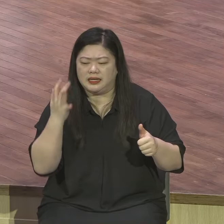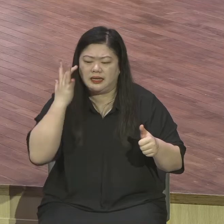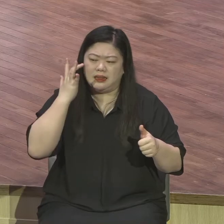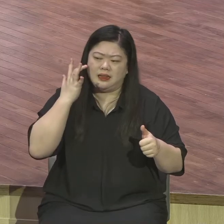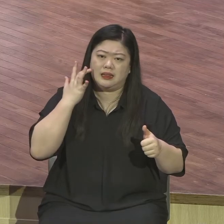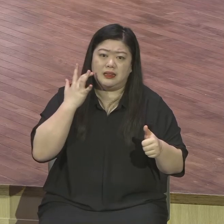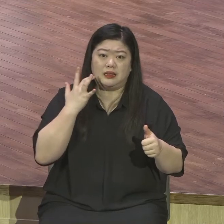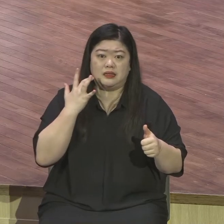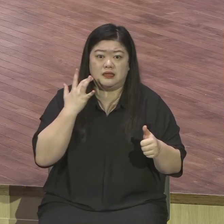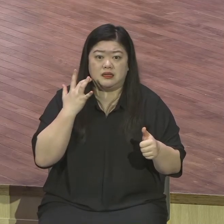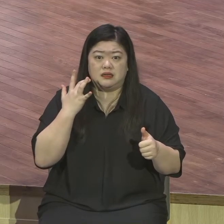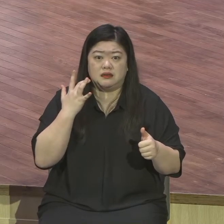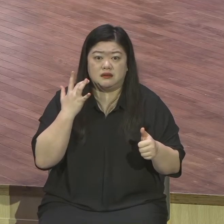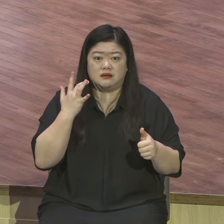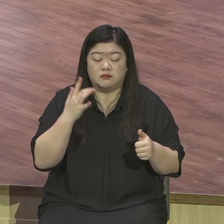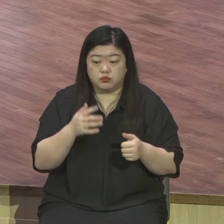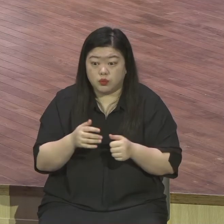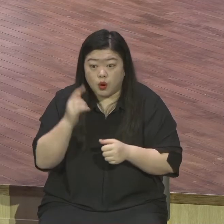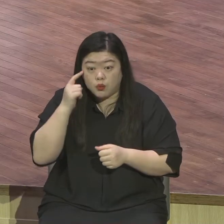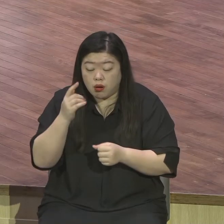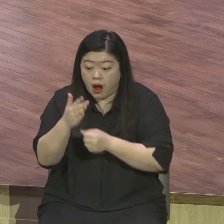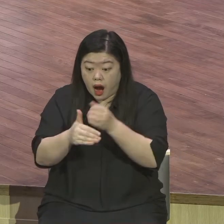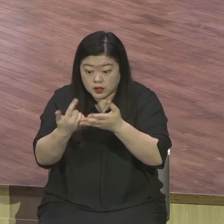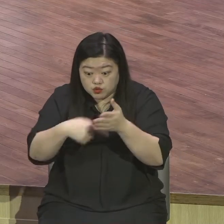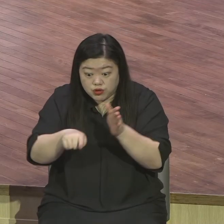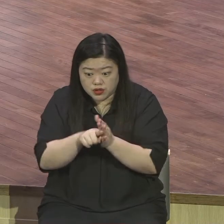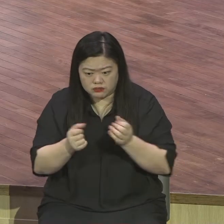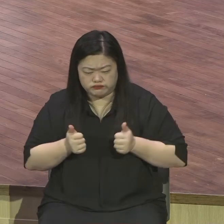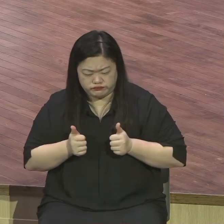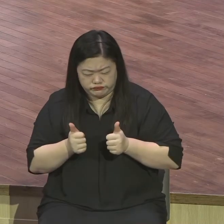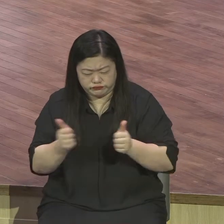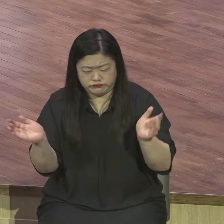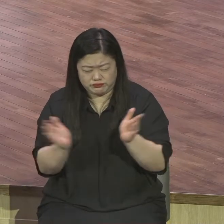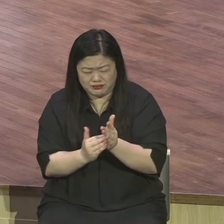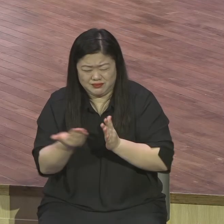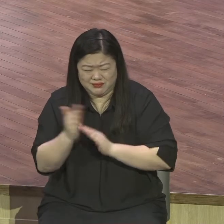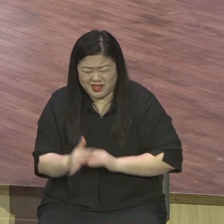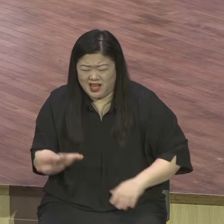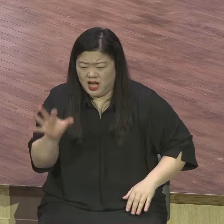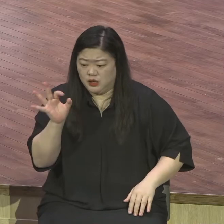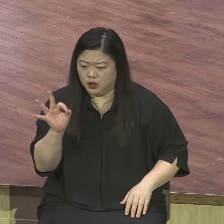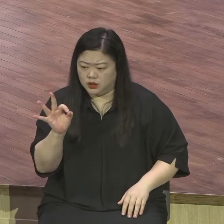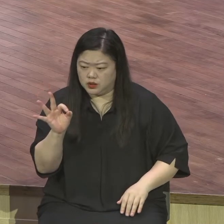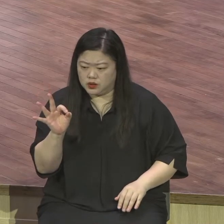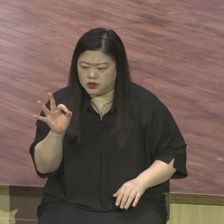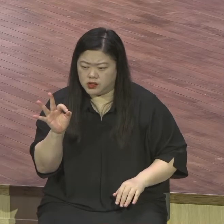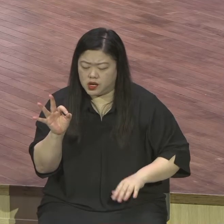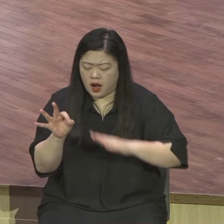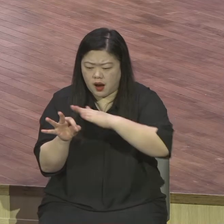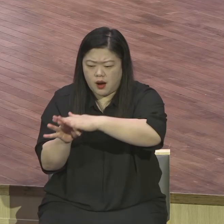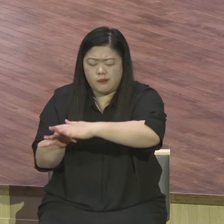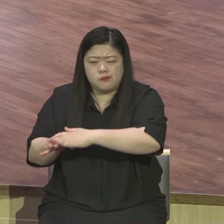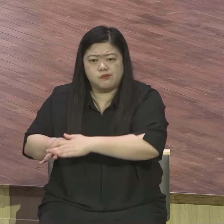물질에 대한 오해가 많아서 은혜를 못 받아요. 시험 들어서. 교회에서 대부분 보면 물질에 대한 오해.